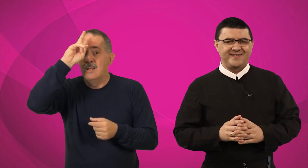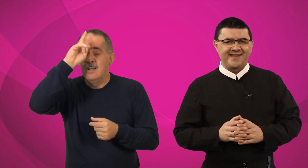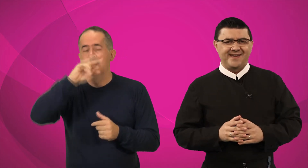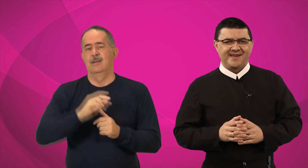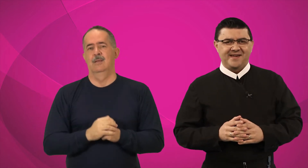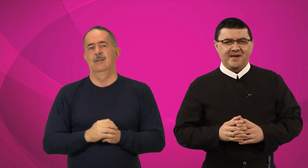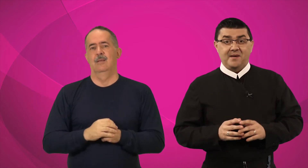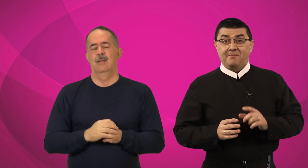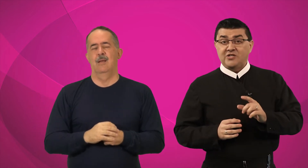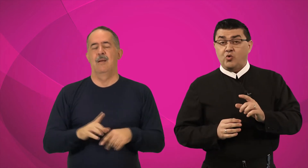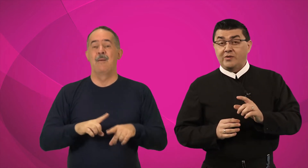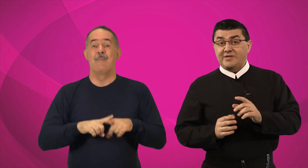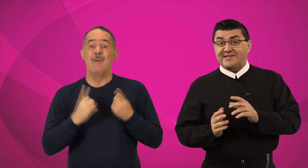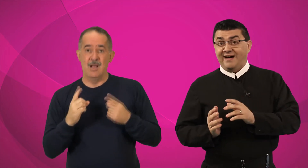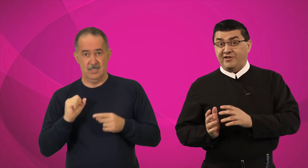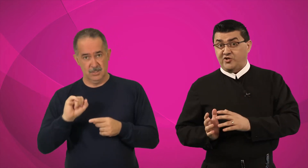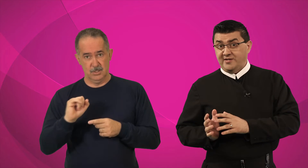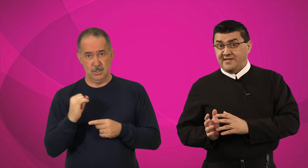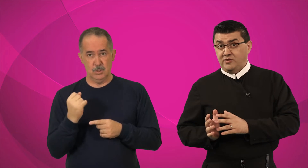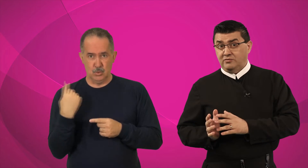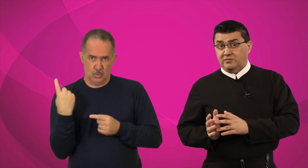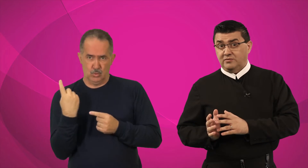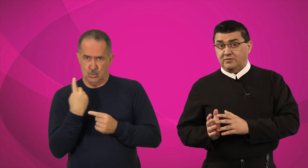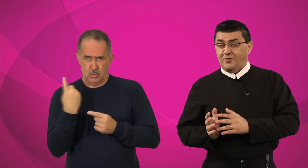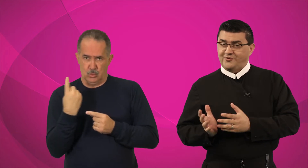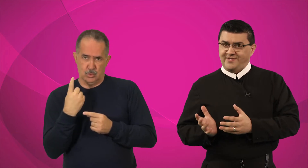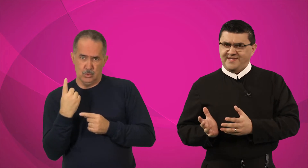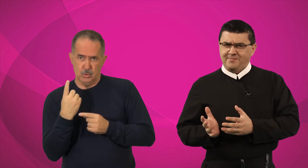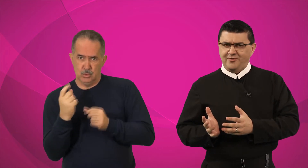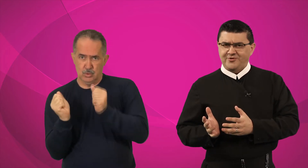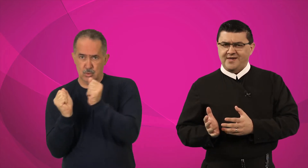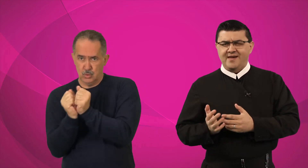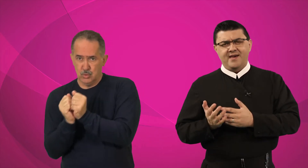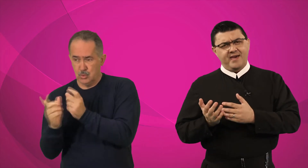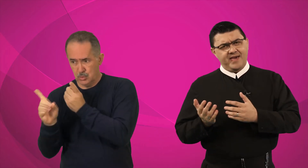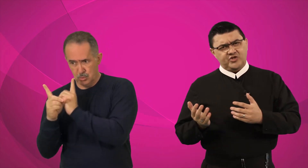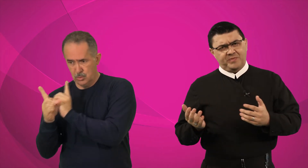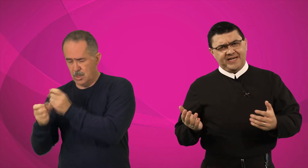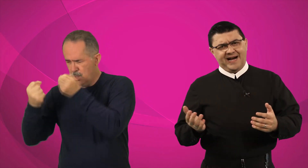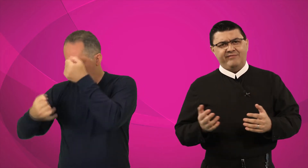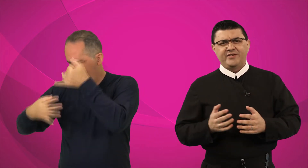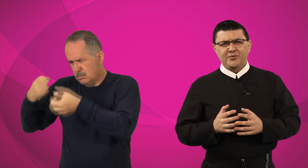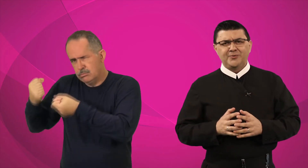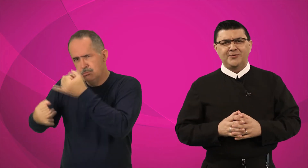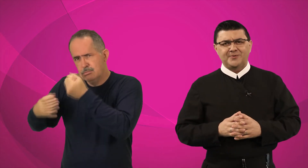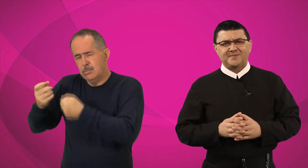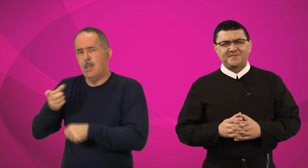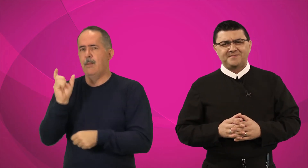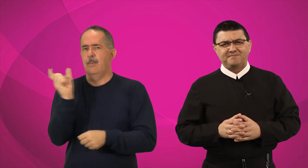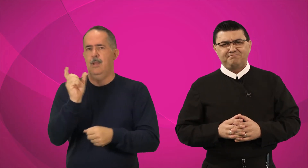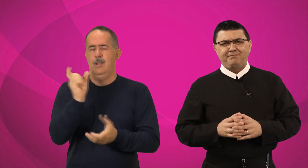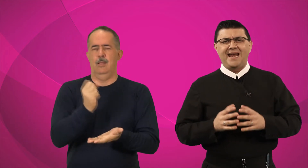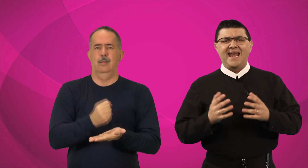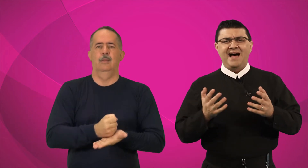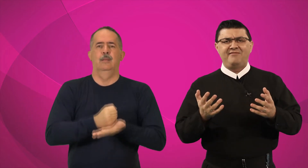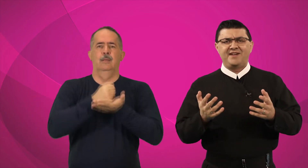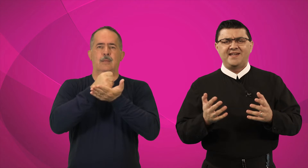Mas, quando estava sozinho, com os discípulos, explicava tudo. Palavra